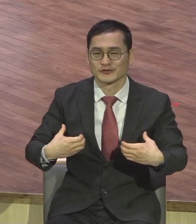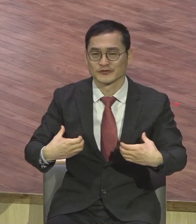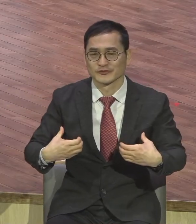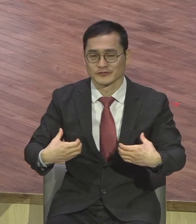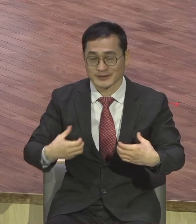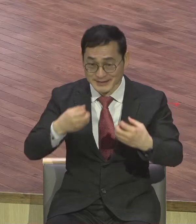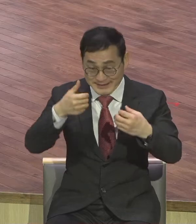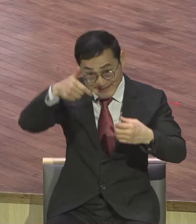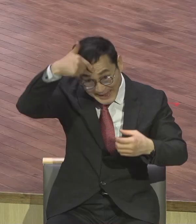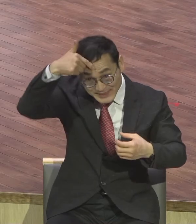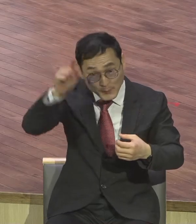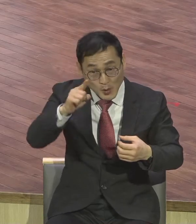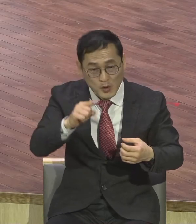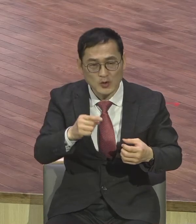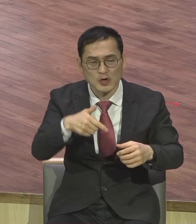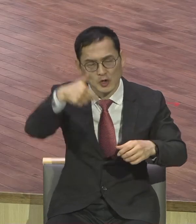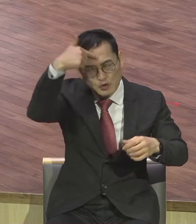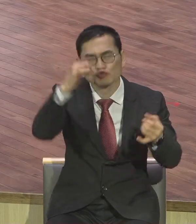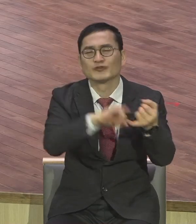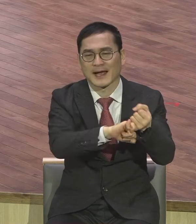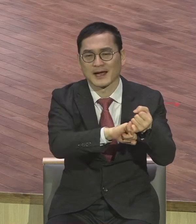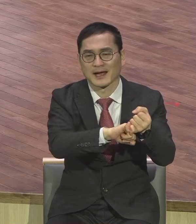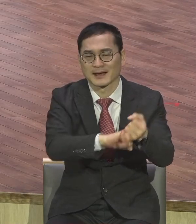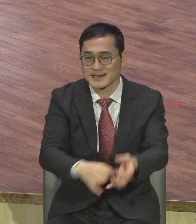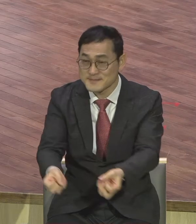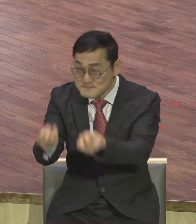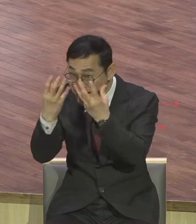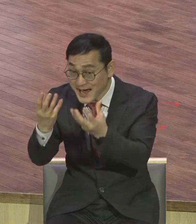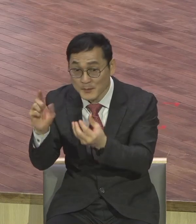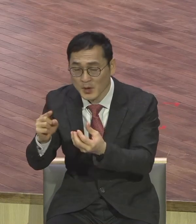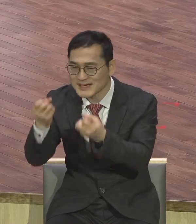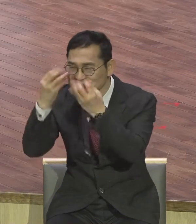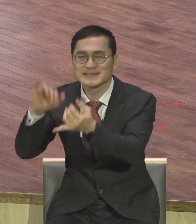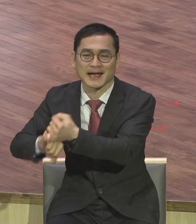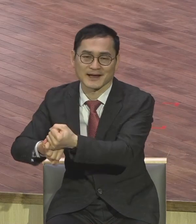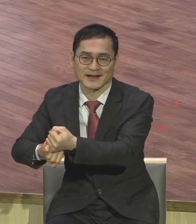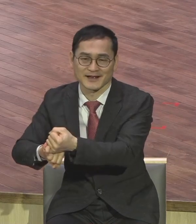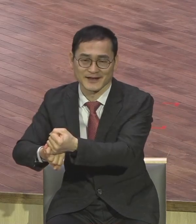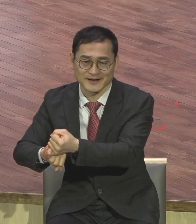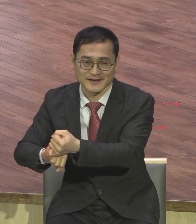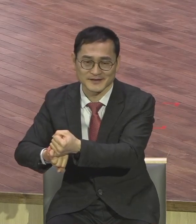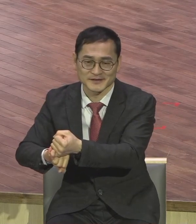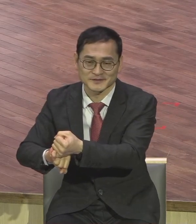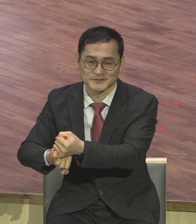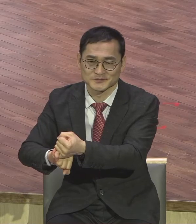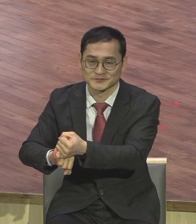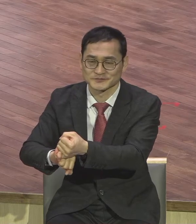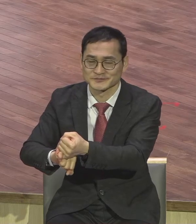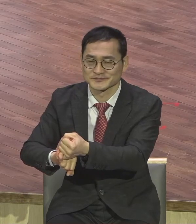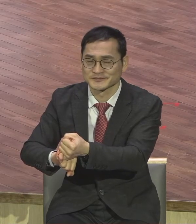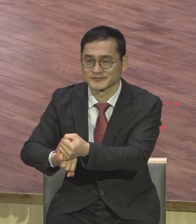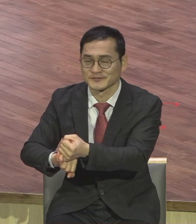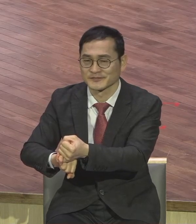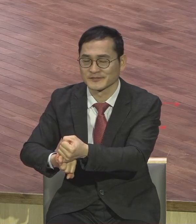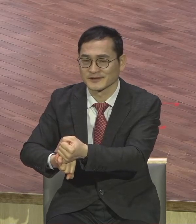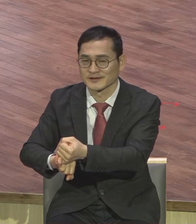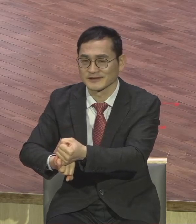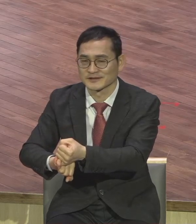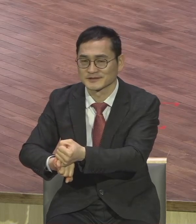새것은 신약이지요 그것을 꺼내는 존재 이런 말씀 하나님께 주신 이